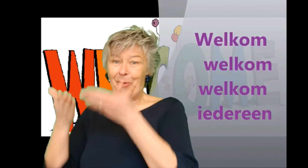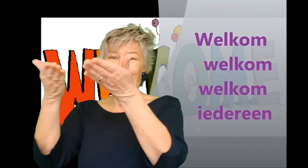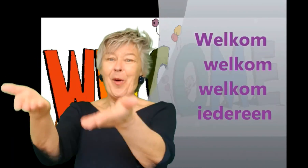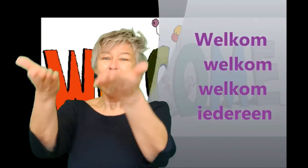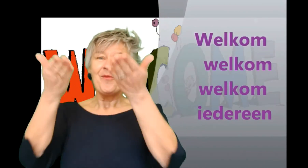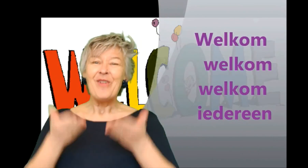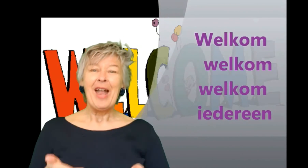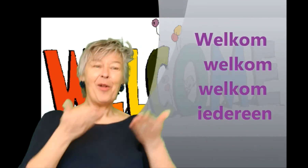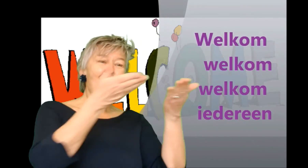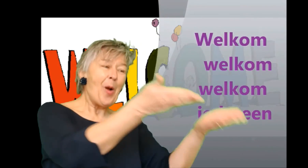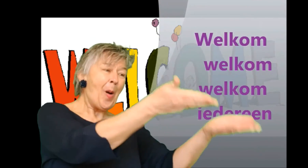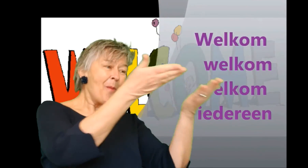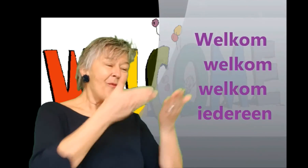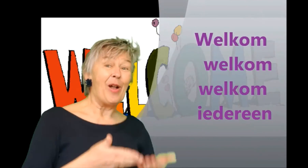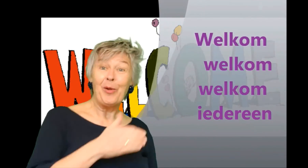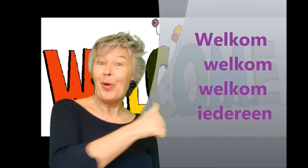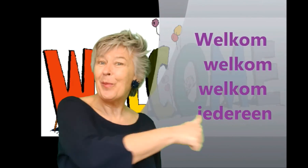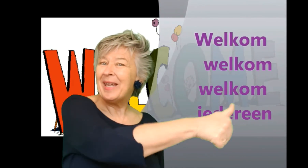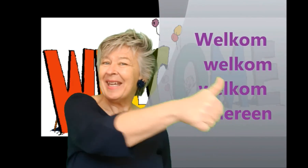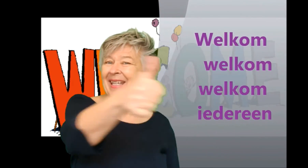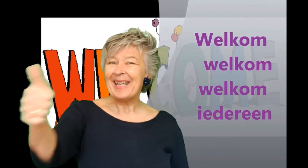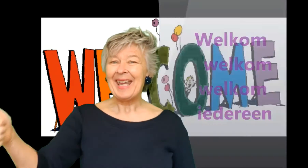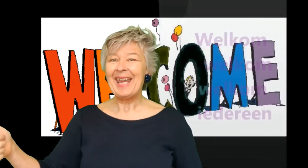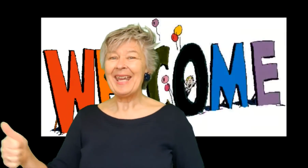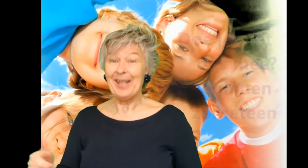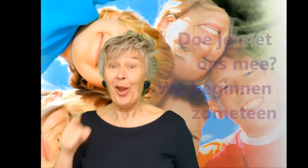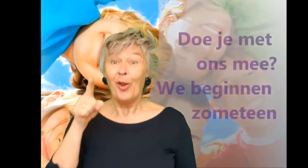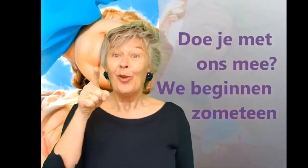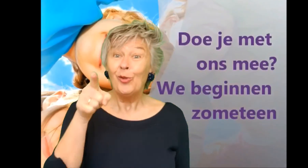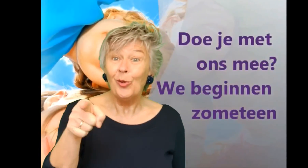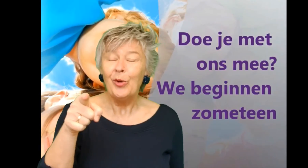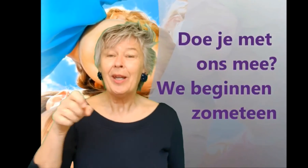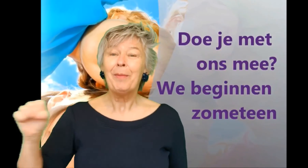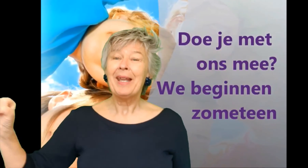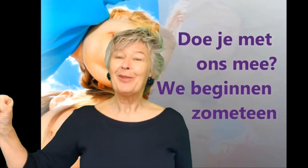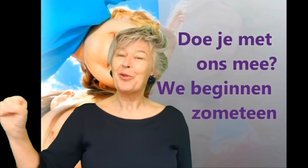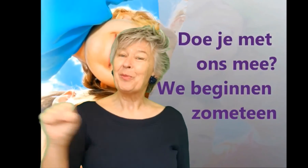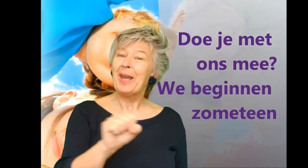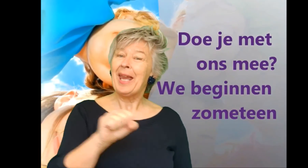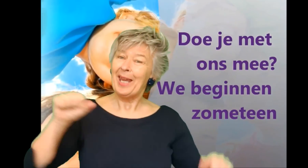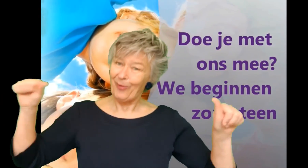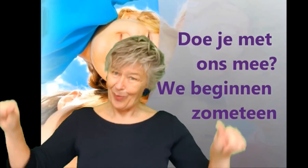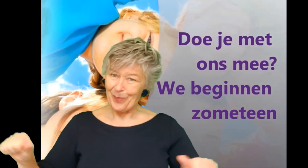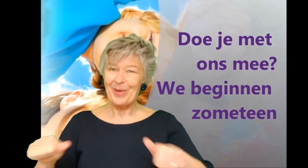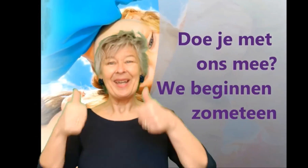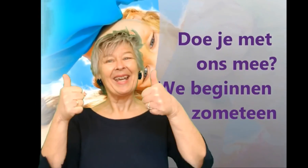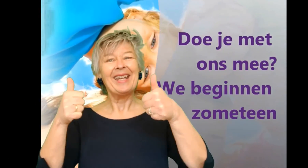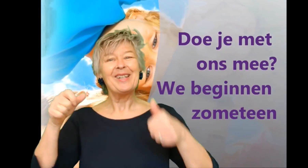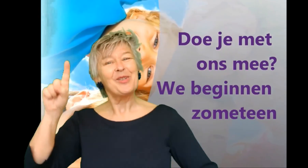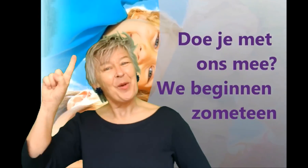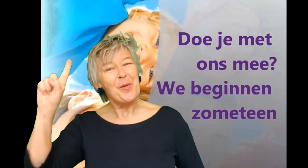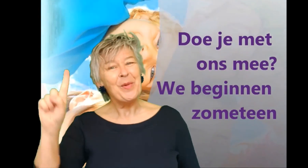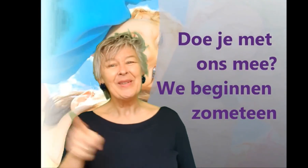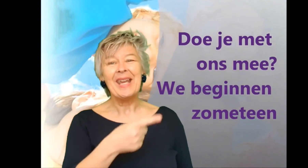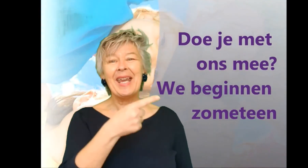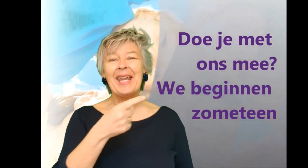Welkom, welkom, welkom iedereen. Doe je met ons mee. We beginnen zometeen.